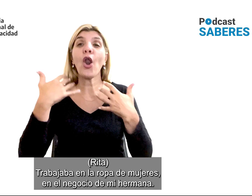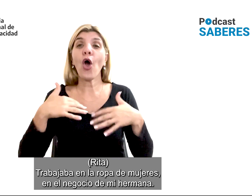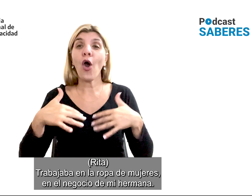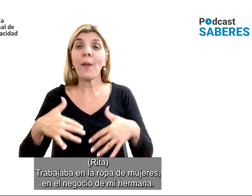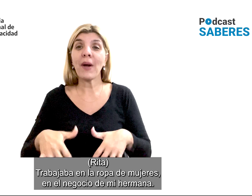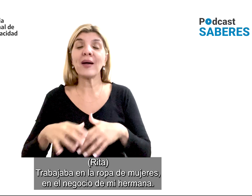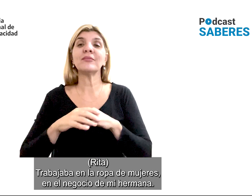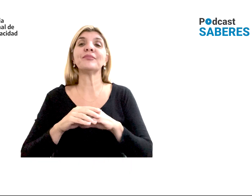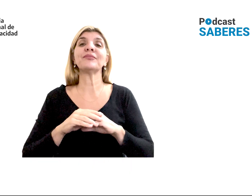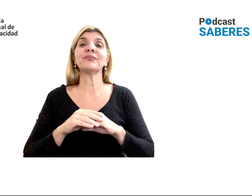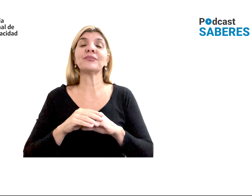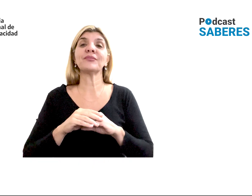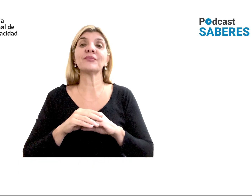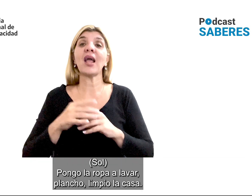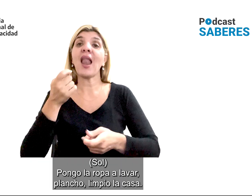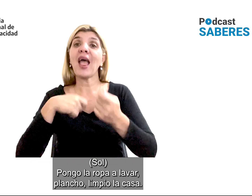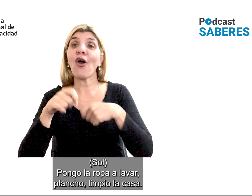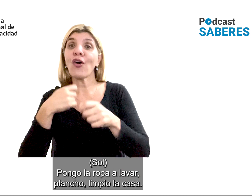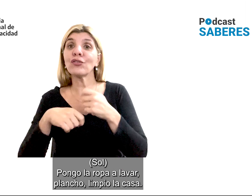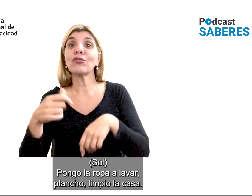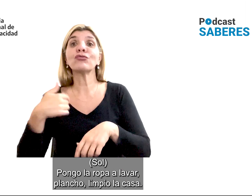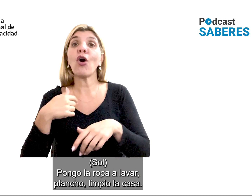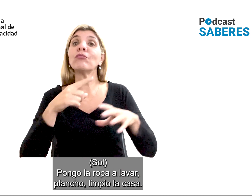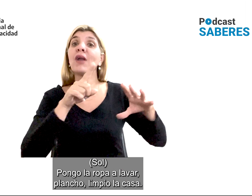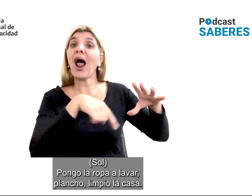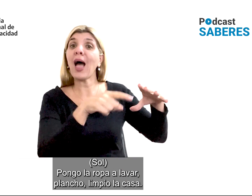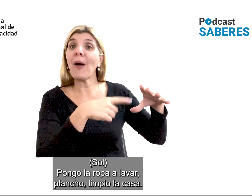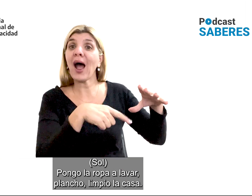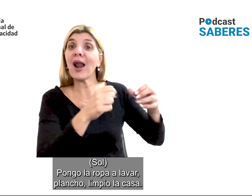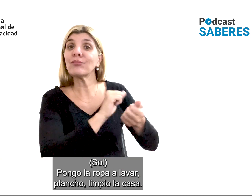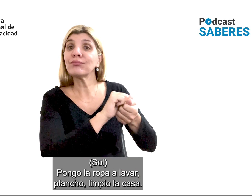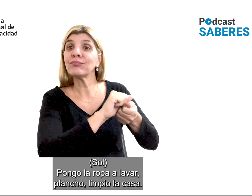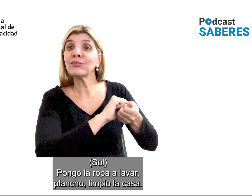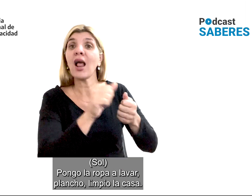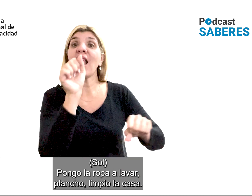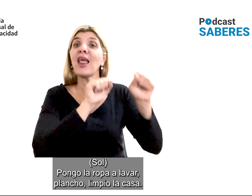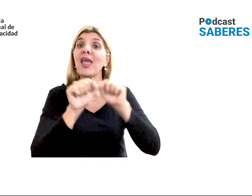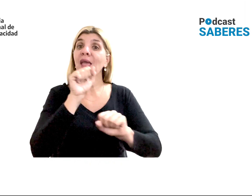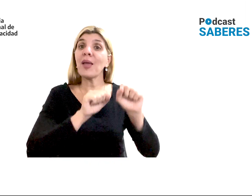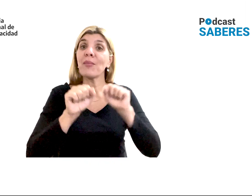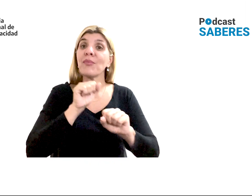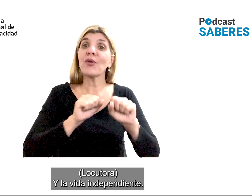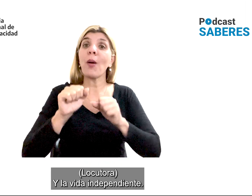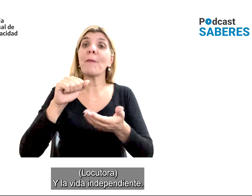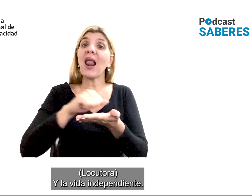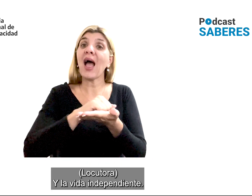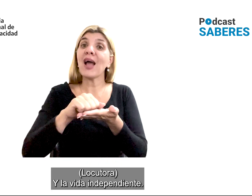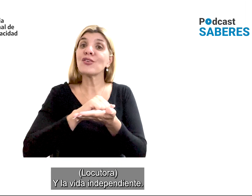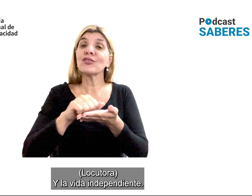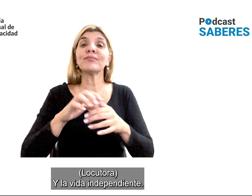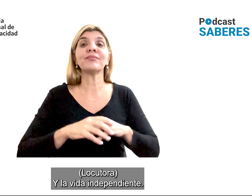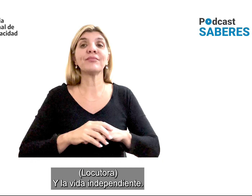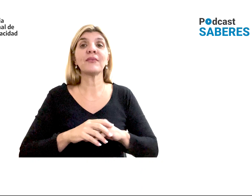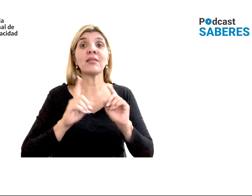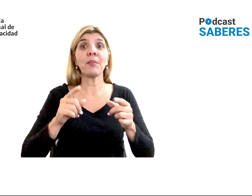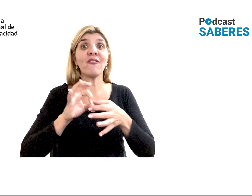en el negocio de mi mamá. Pongo la ropa a lavar, placho, limpio la casa y la vida